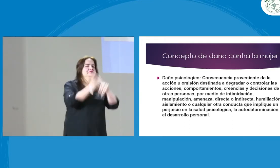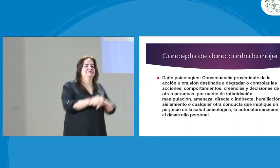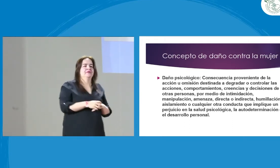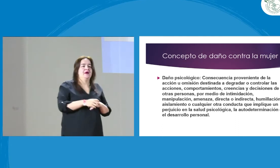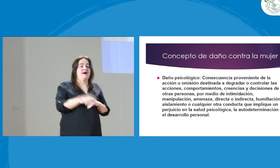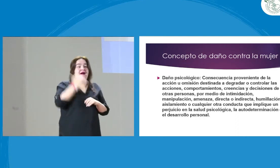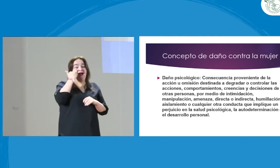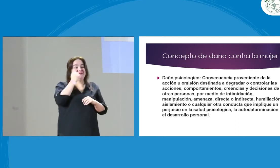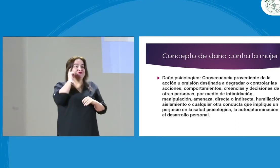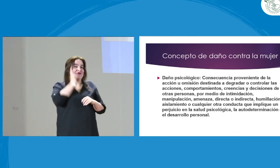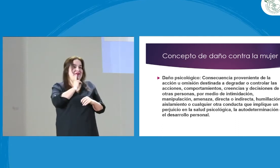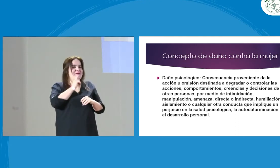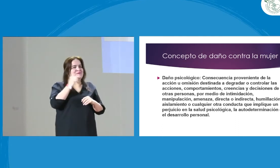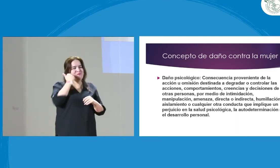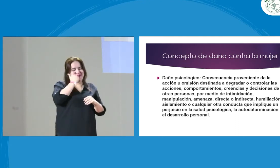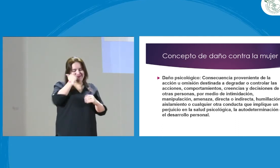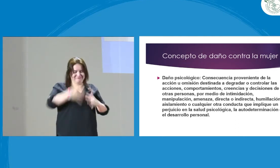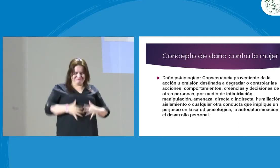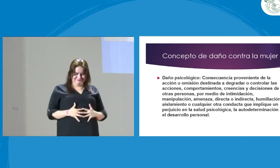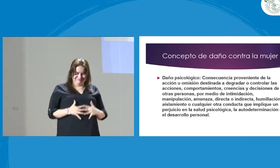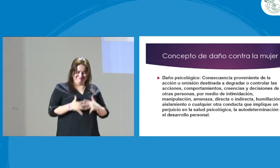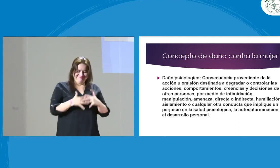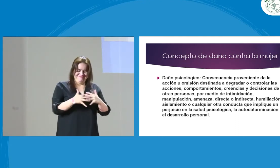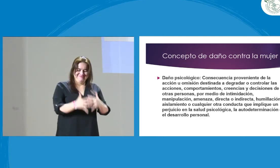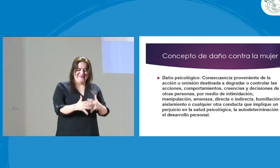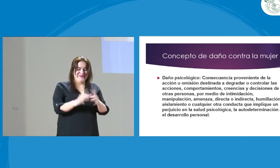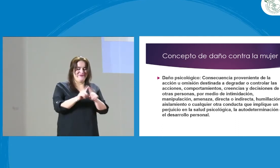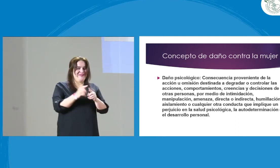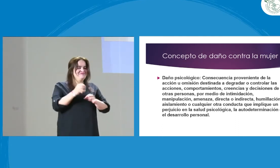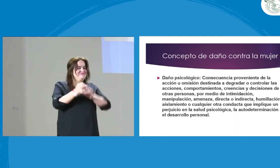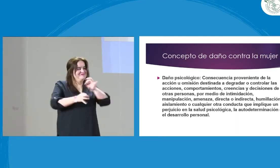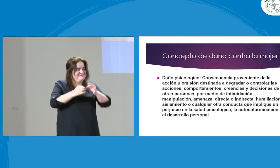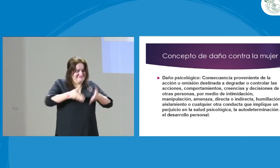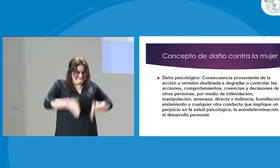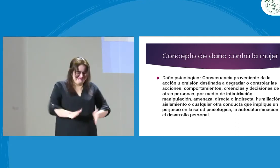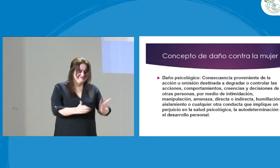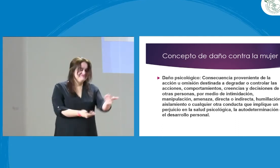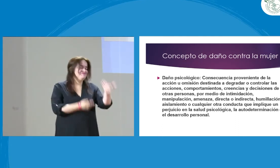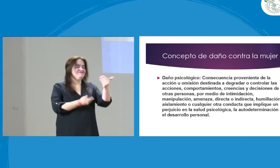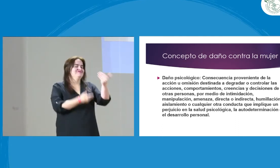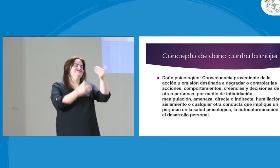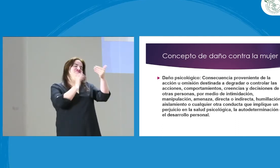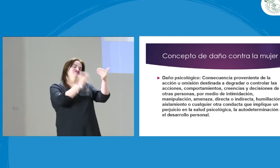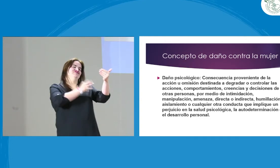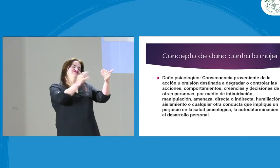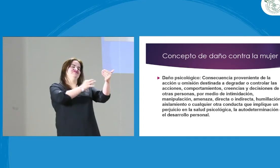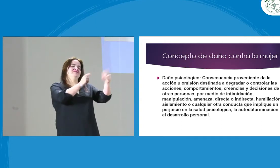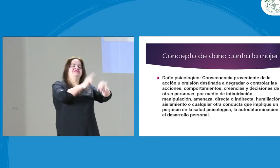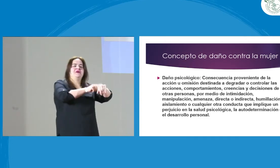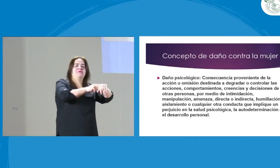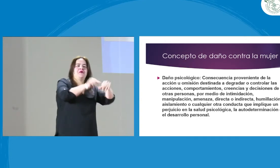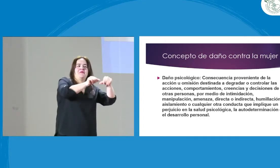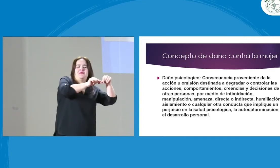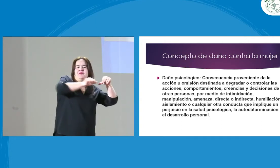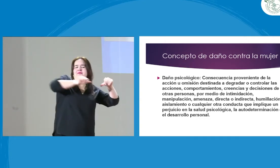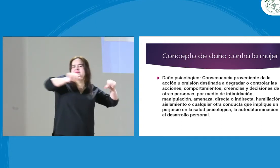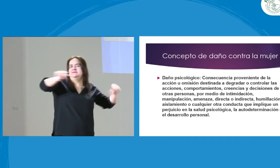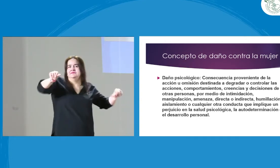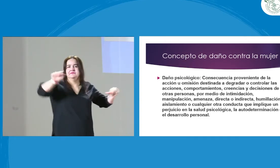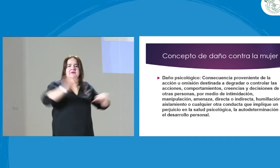Yo quiero poner un ejemplo. Entonces, una mujer sorda que está en gestación, cuida a su bebé, está en su